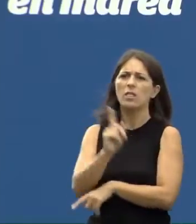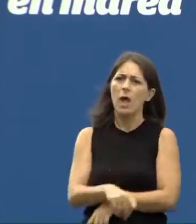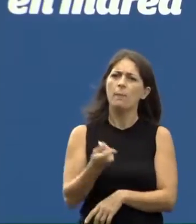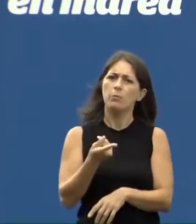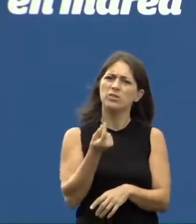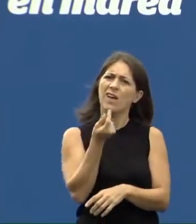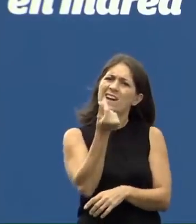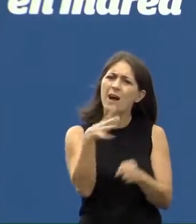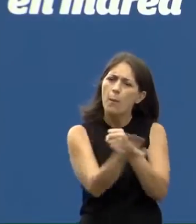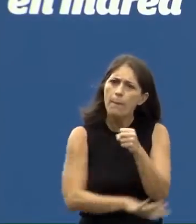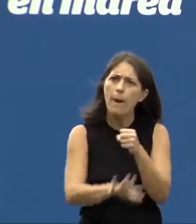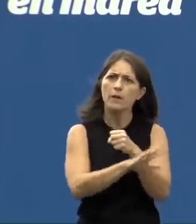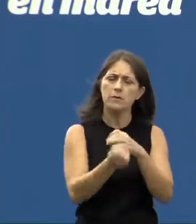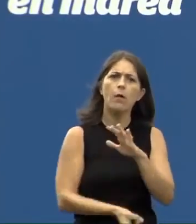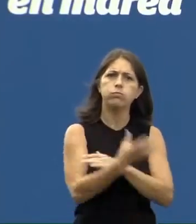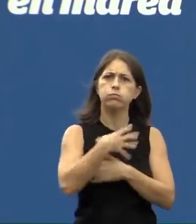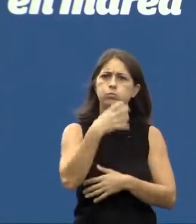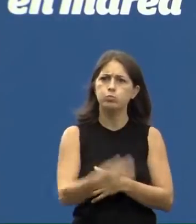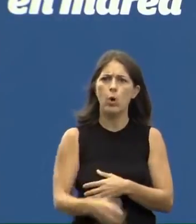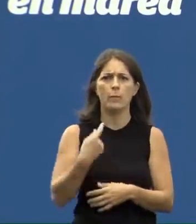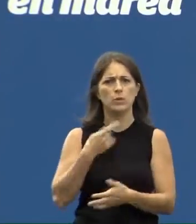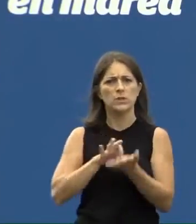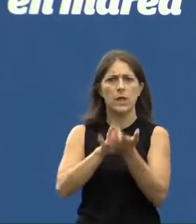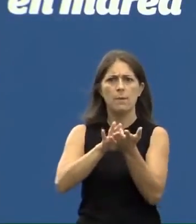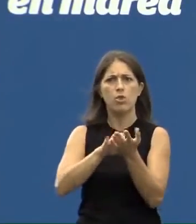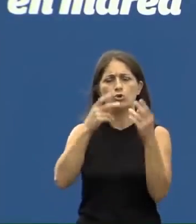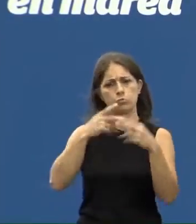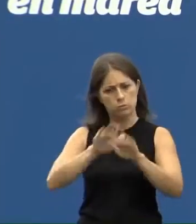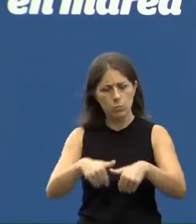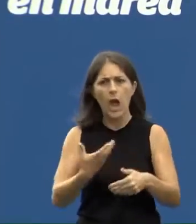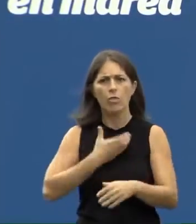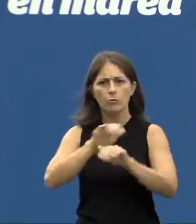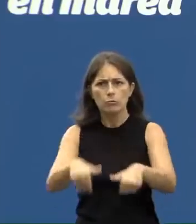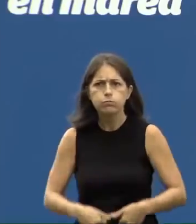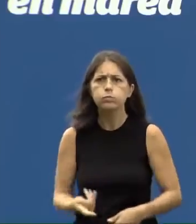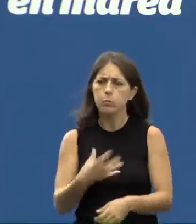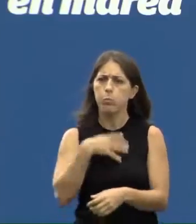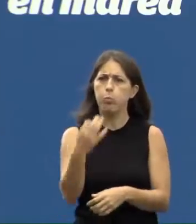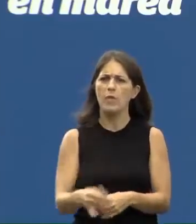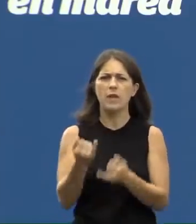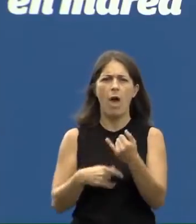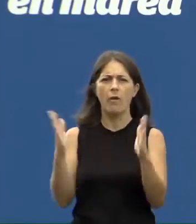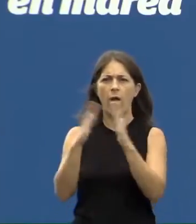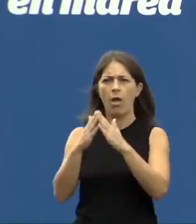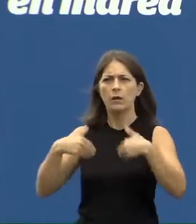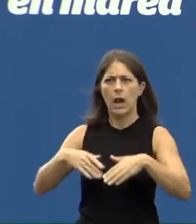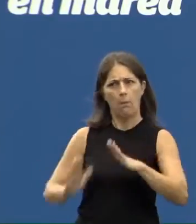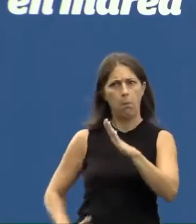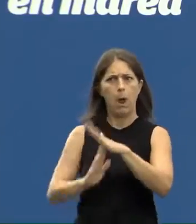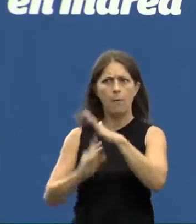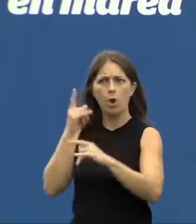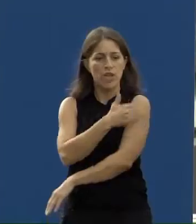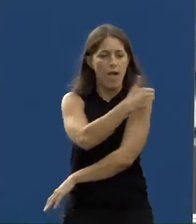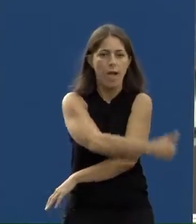posible remunicipalizar servizos, é posible parar desafizamentos, preocuparnos polos problemas coteás da xente e pola súa